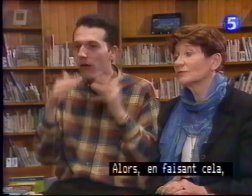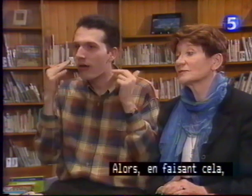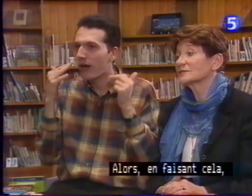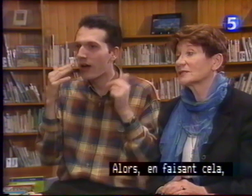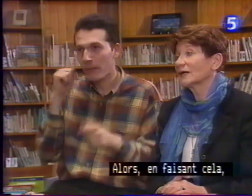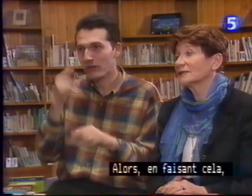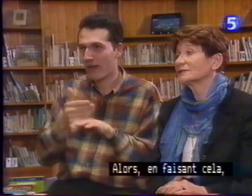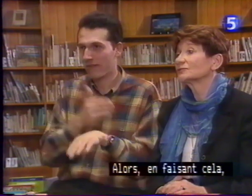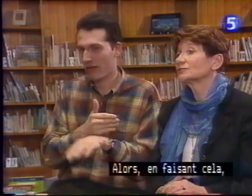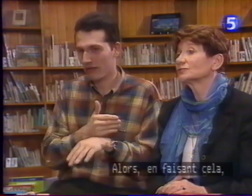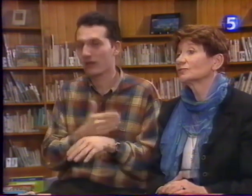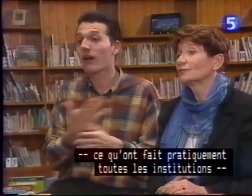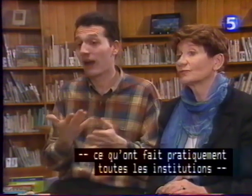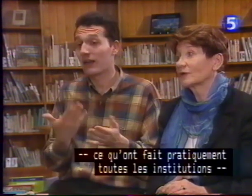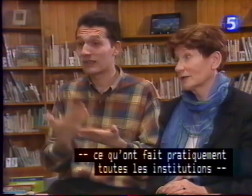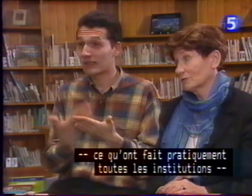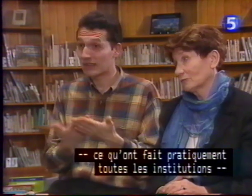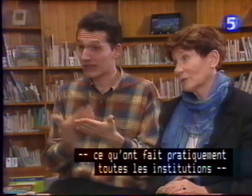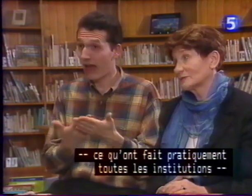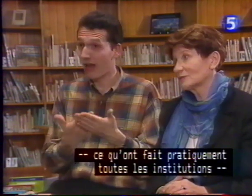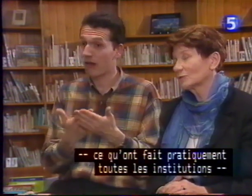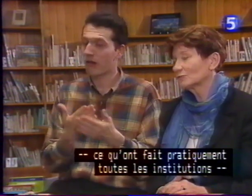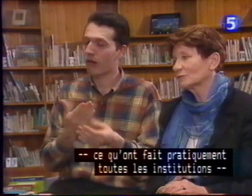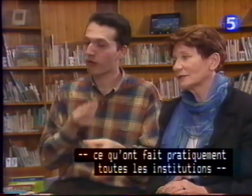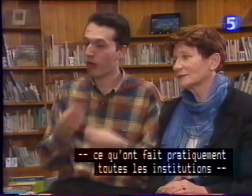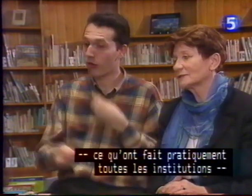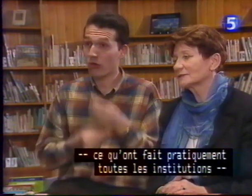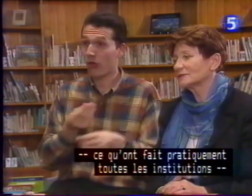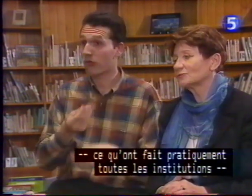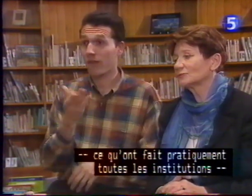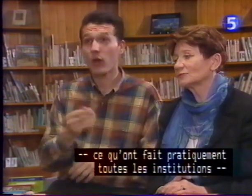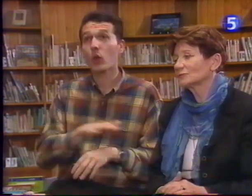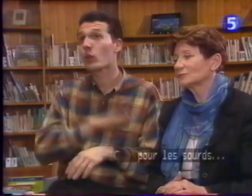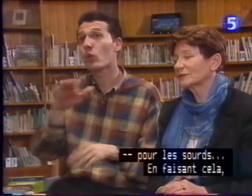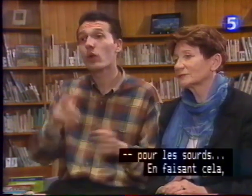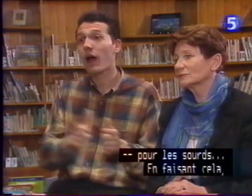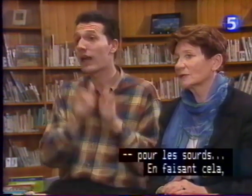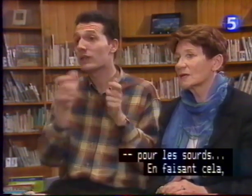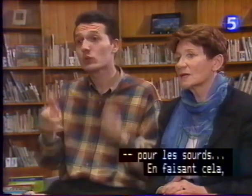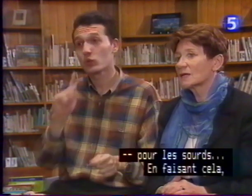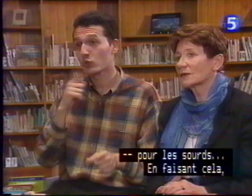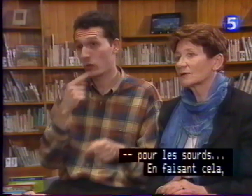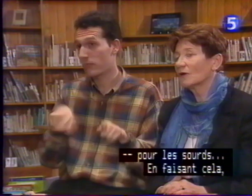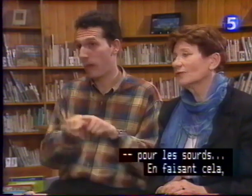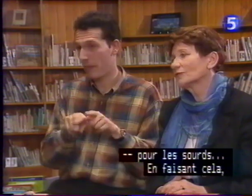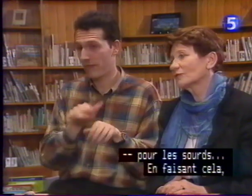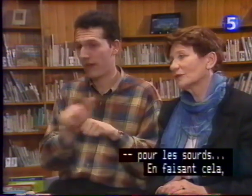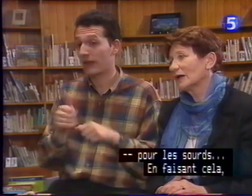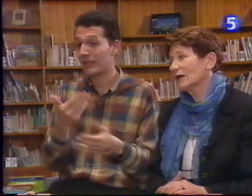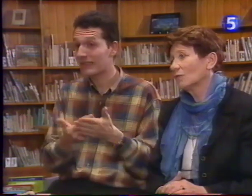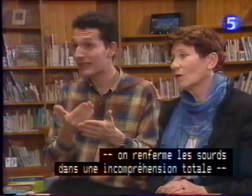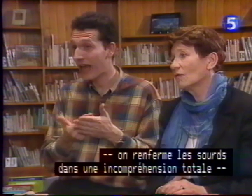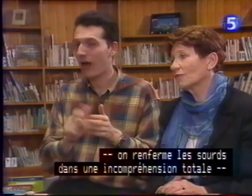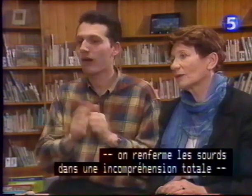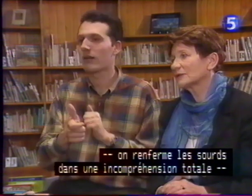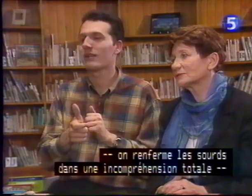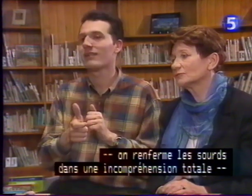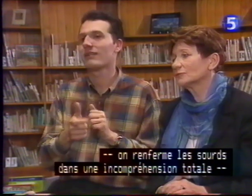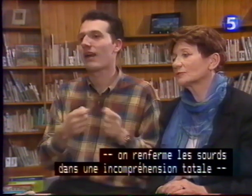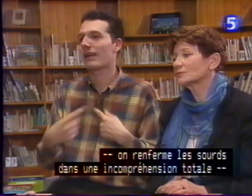cela, ce qu'ont fait pratiquement toutes les institutions pour les sourds, en faisant cela, on renferme les sourds dans une